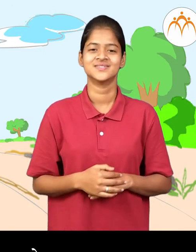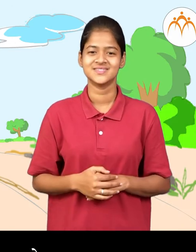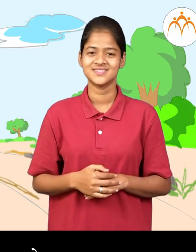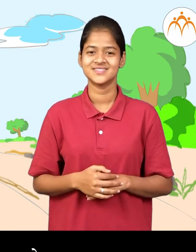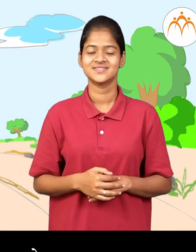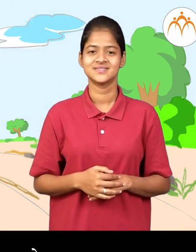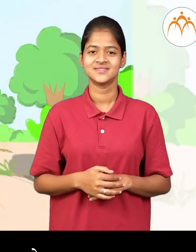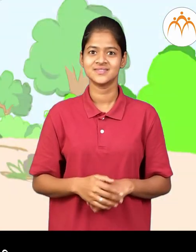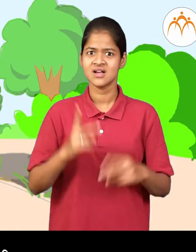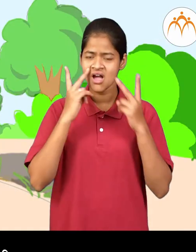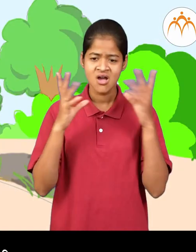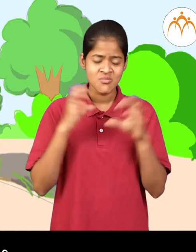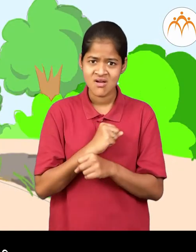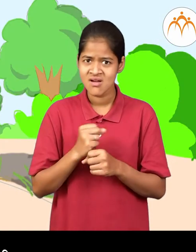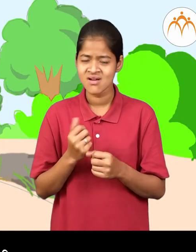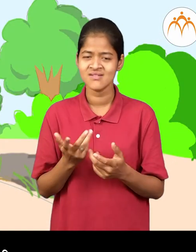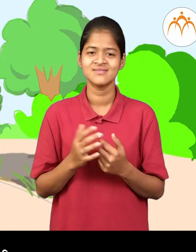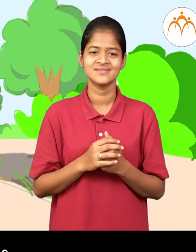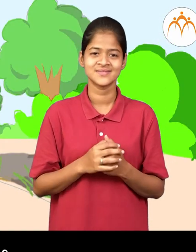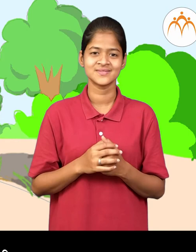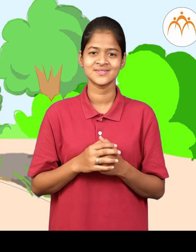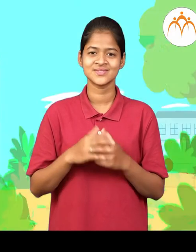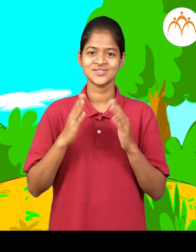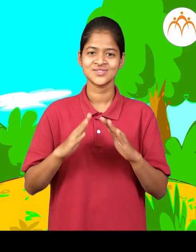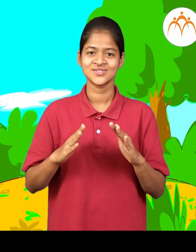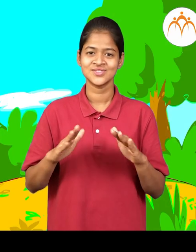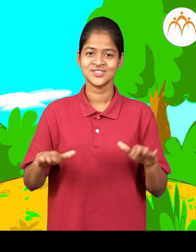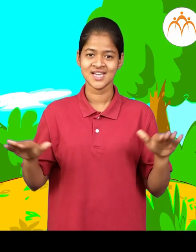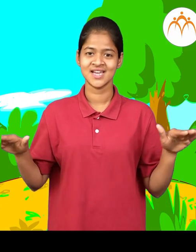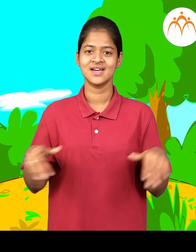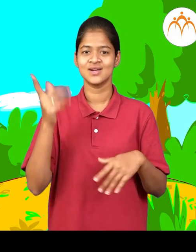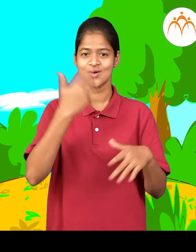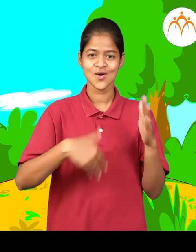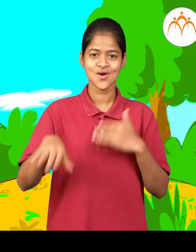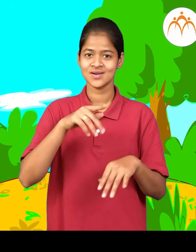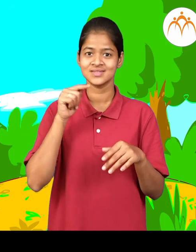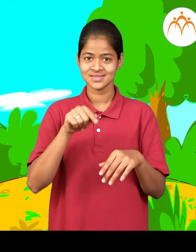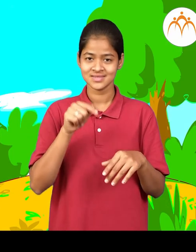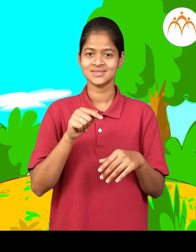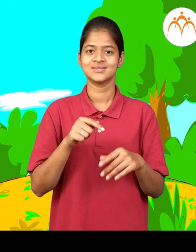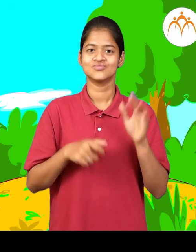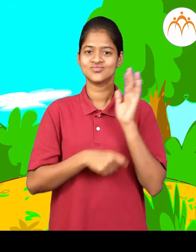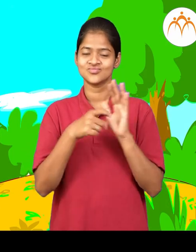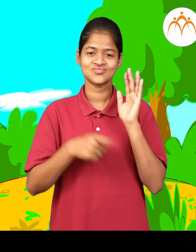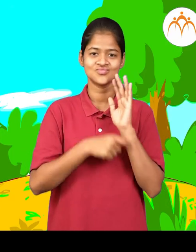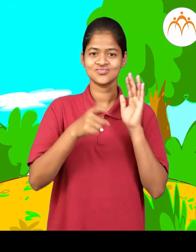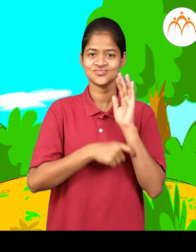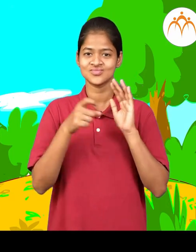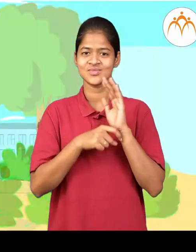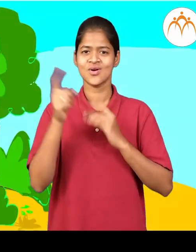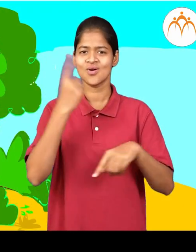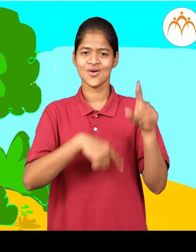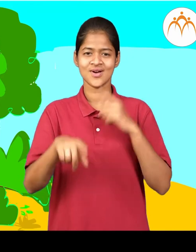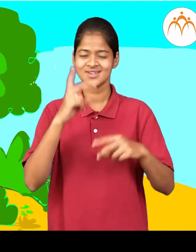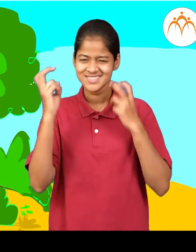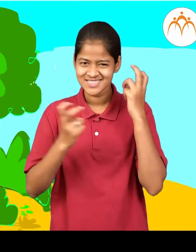जातो. चेंडु दिसत नहीं. सगले जण आजु वजुचा इमारतिंचा आवारात जातात.